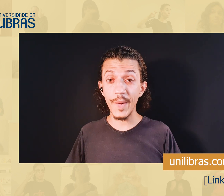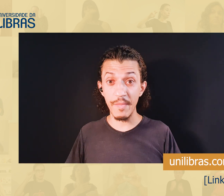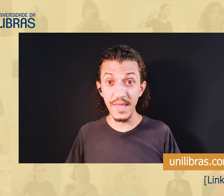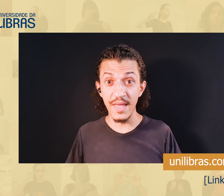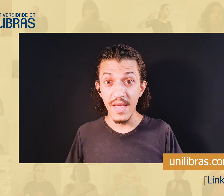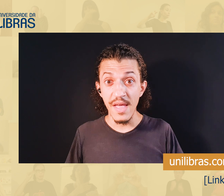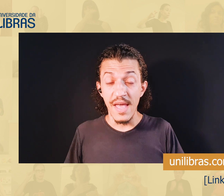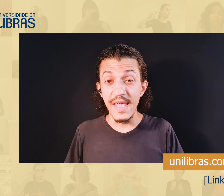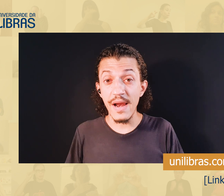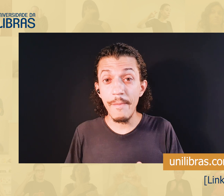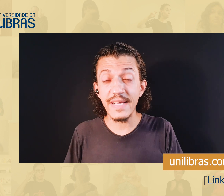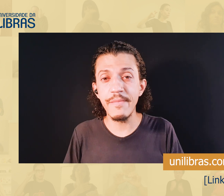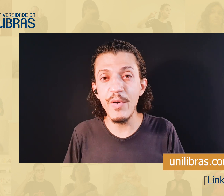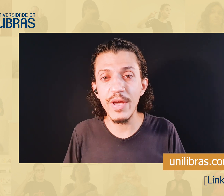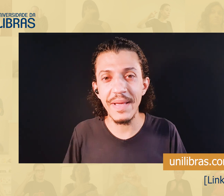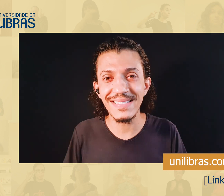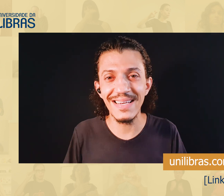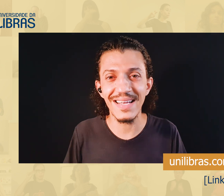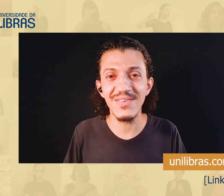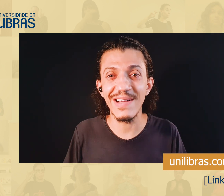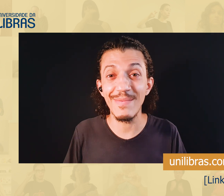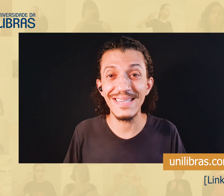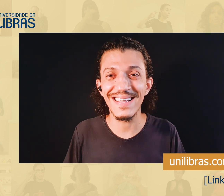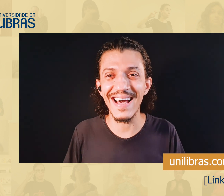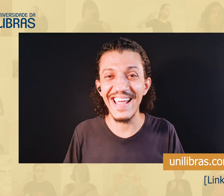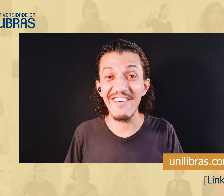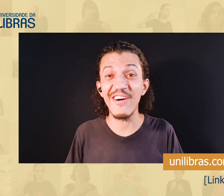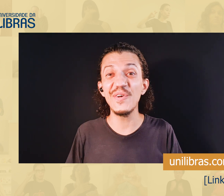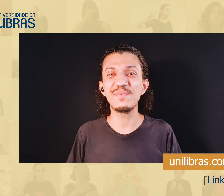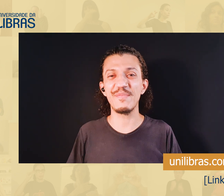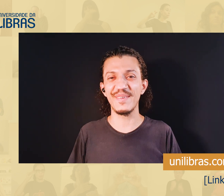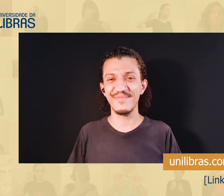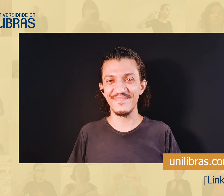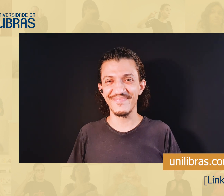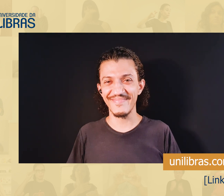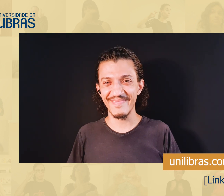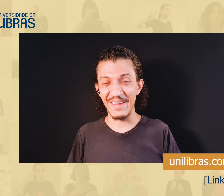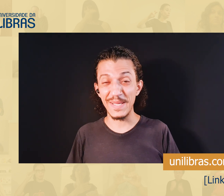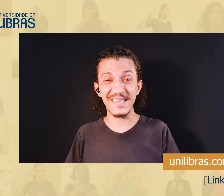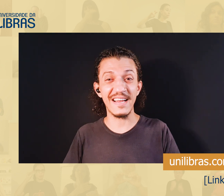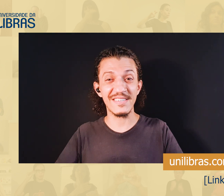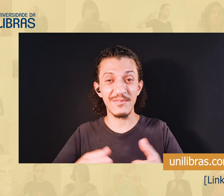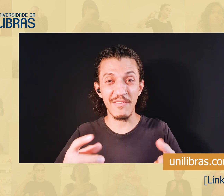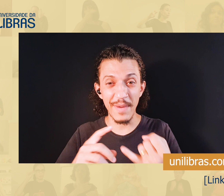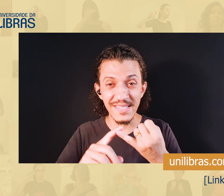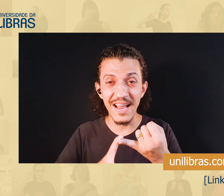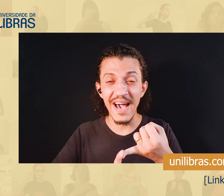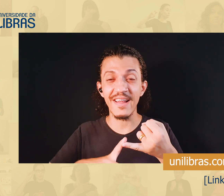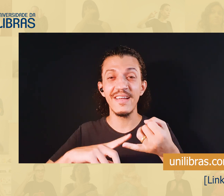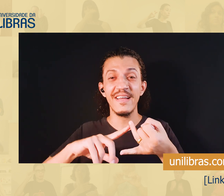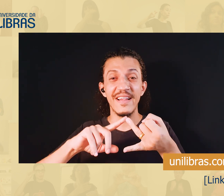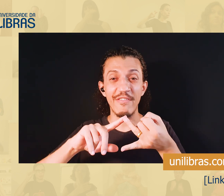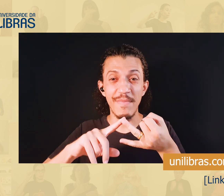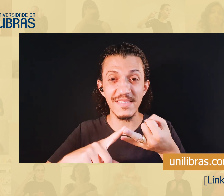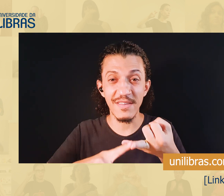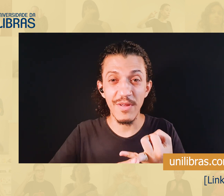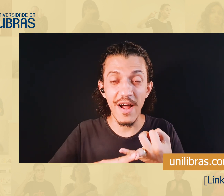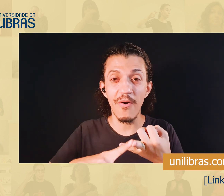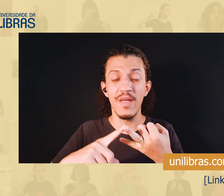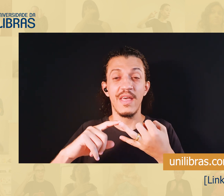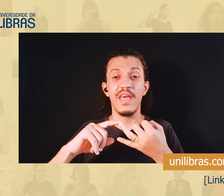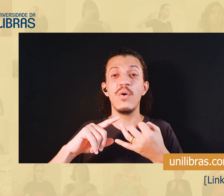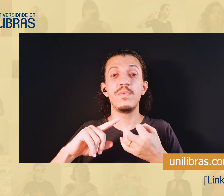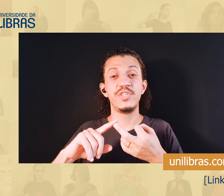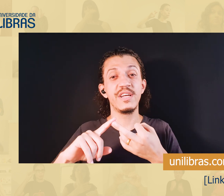que a Raquel olhou para mim, e ela percebeu que a minha sinalização estava mais clara, e ela falou isso para mim. Que a minha sinalização estava mais clara, estava mais